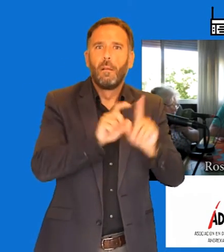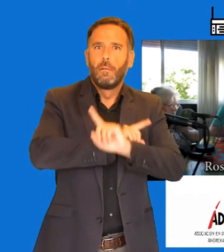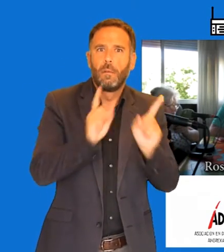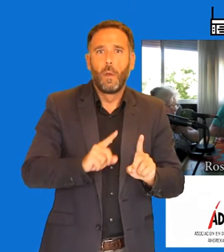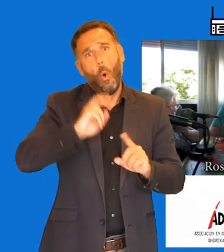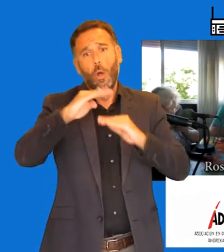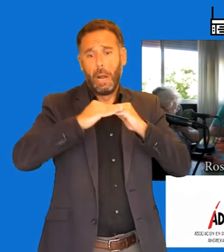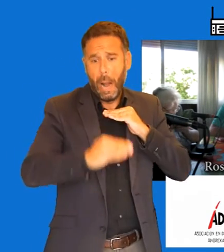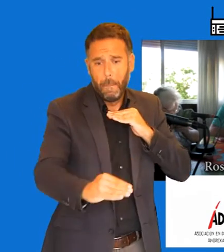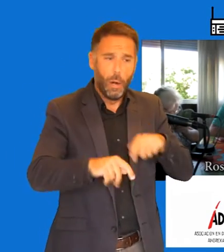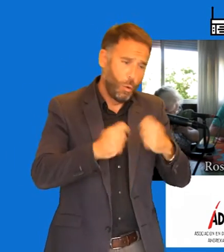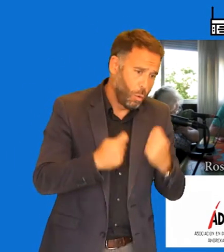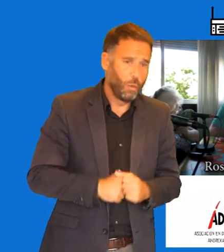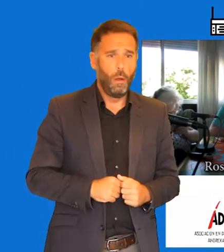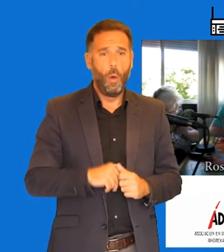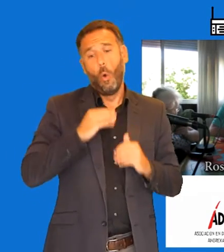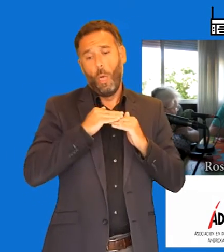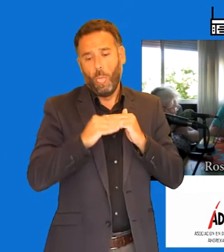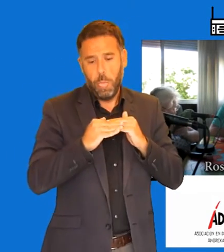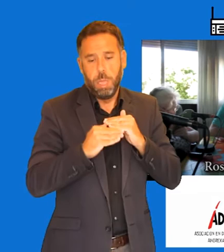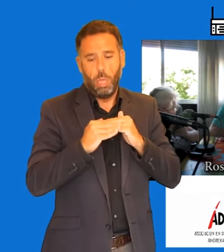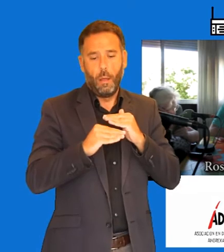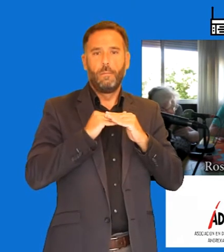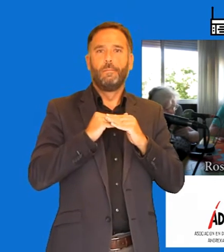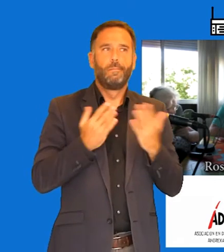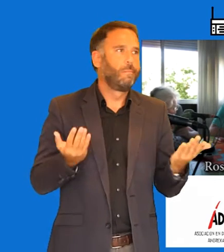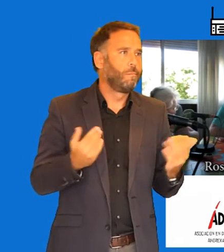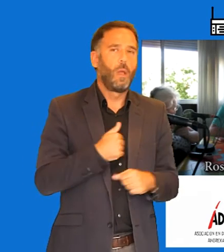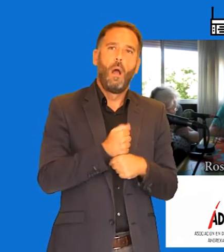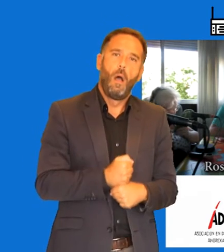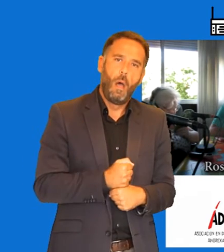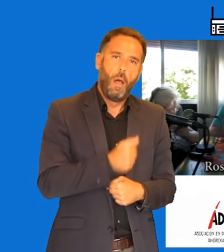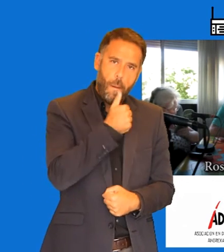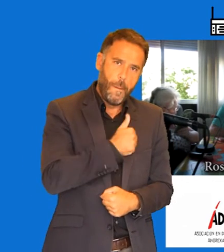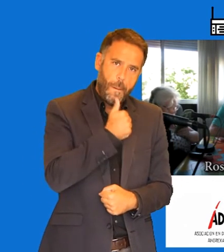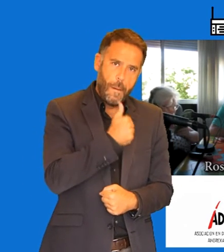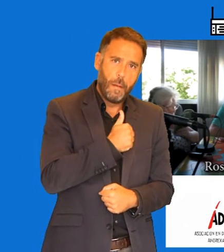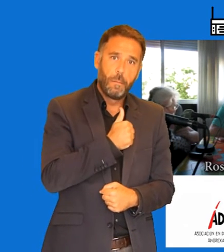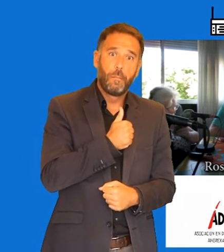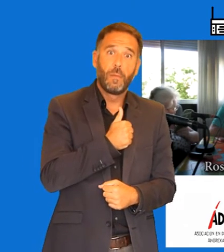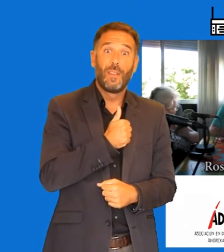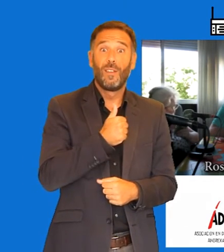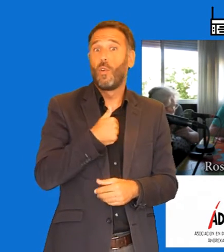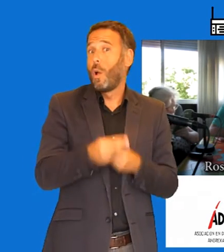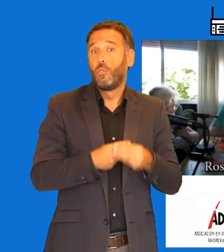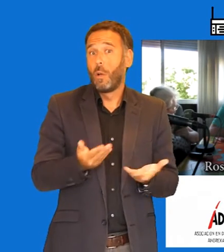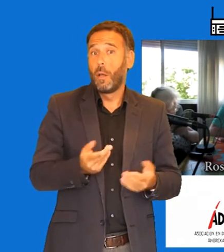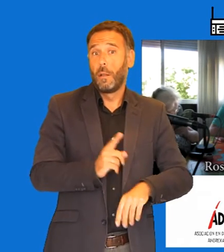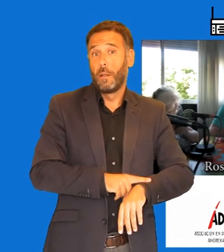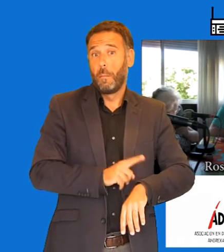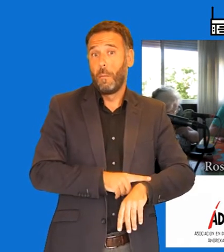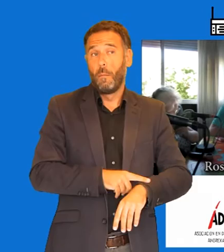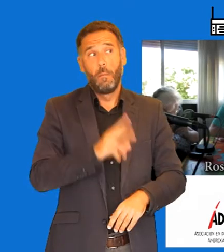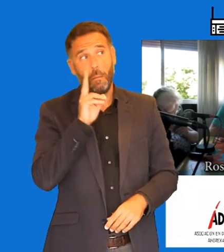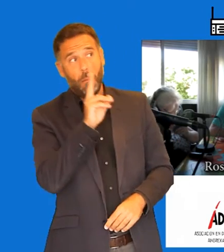Otro que al sacarla se ha abriado. Ahí está detrás esperando a ser remorcado. Mientras tanto, he tenido tiempo de leer que se ha presentado en